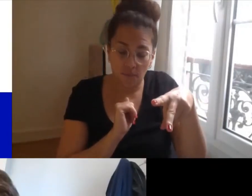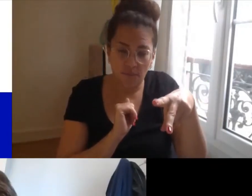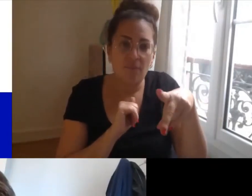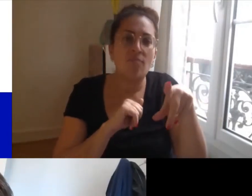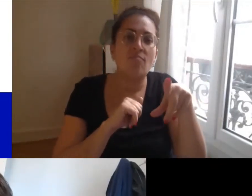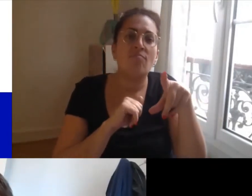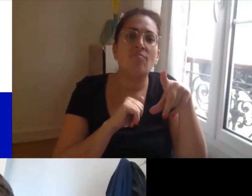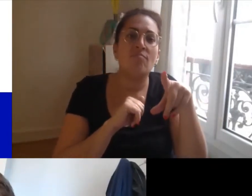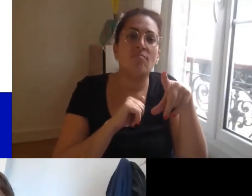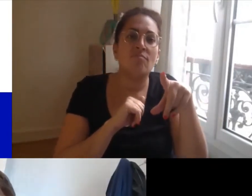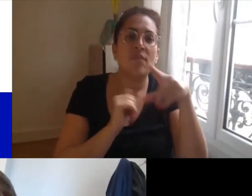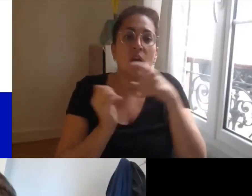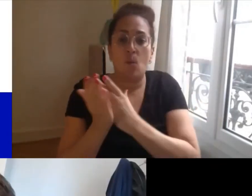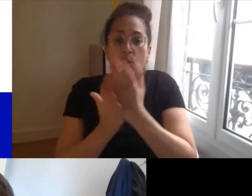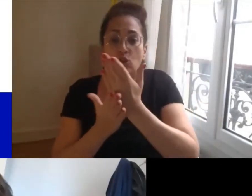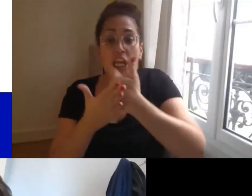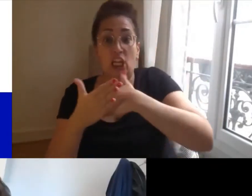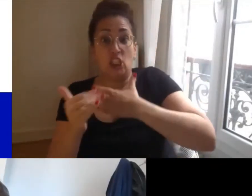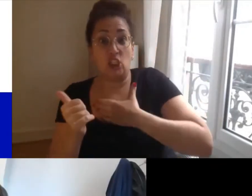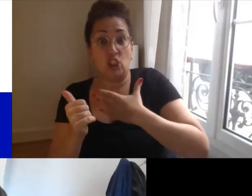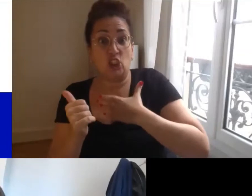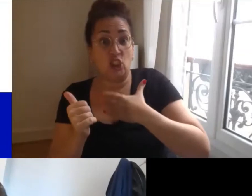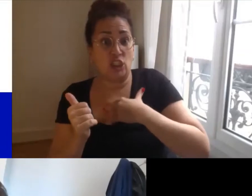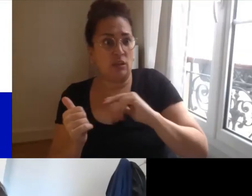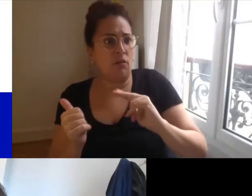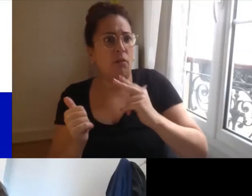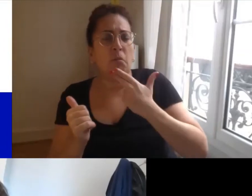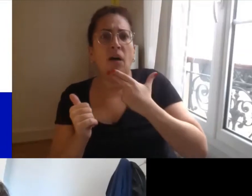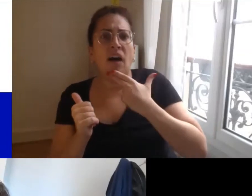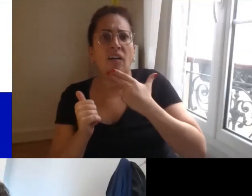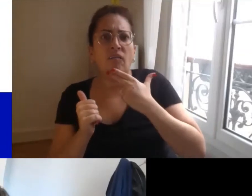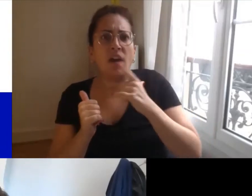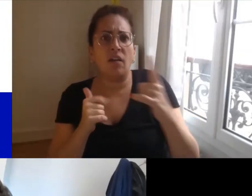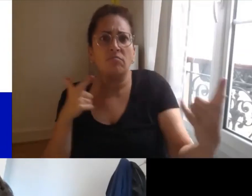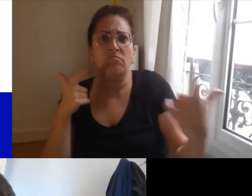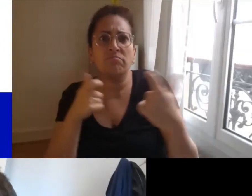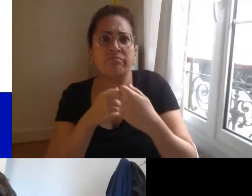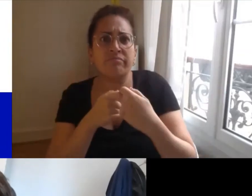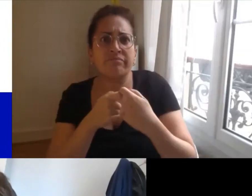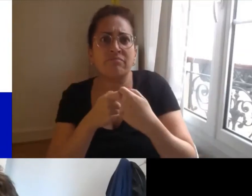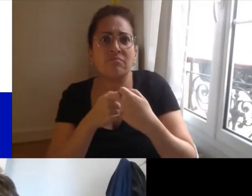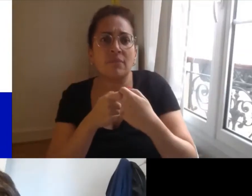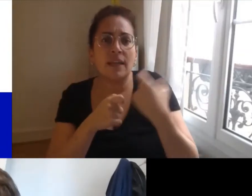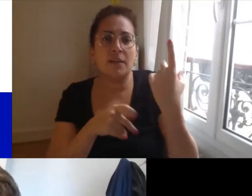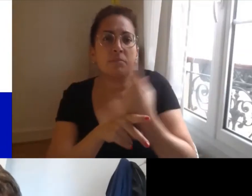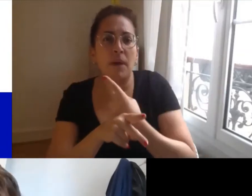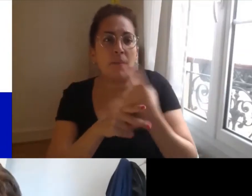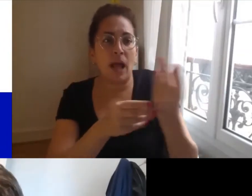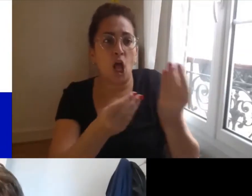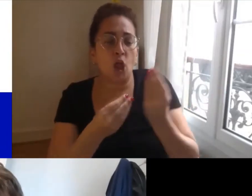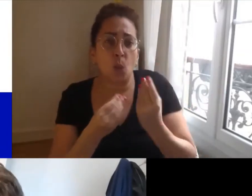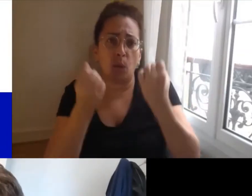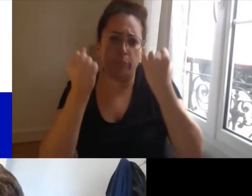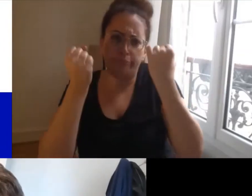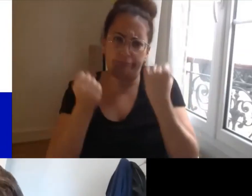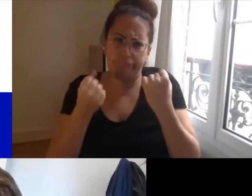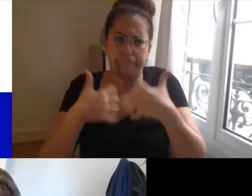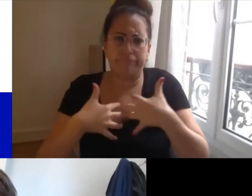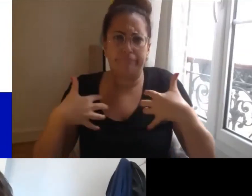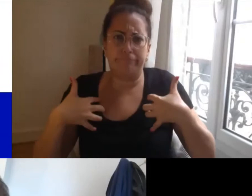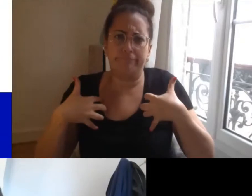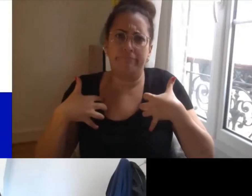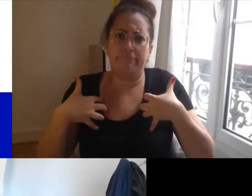et du coup ce qui permet de donner une assise une assise scientifique très solide à la